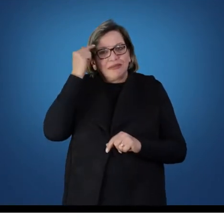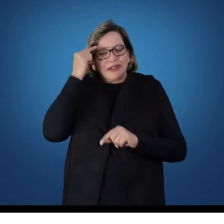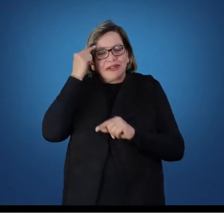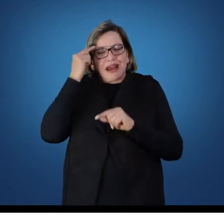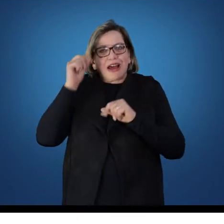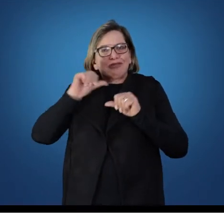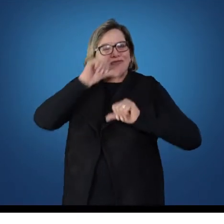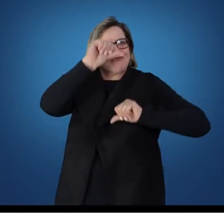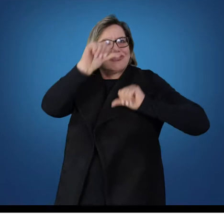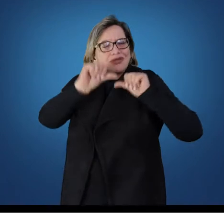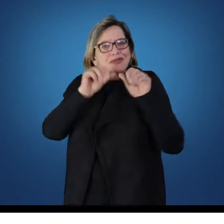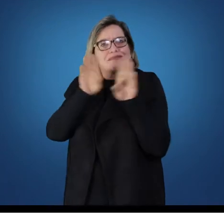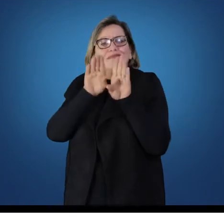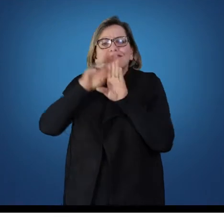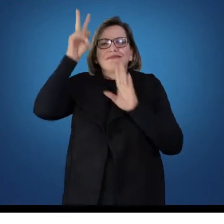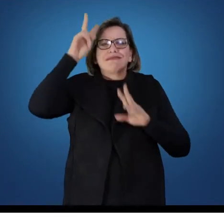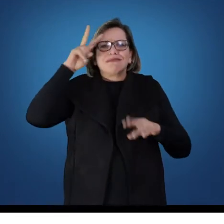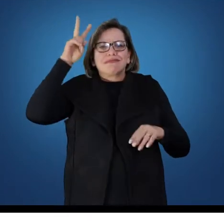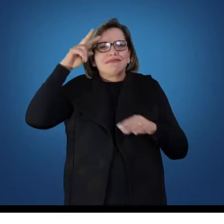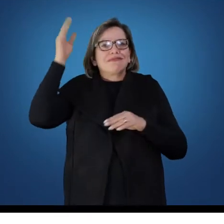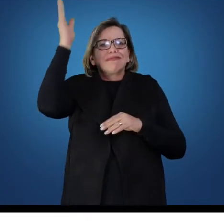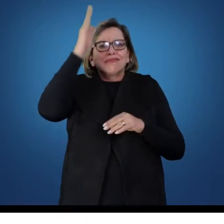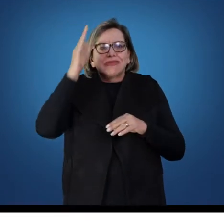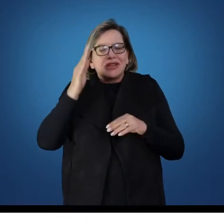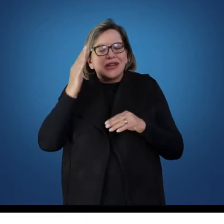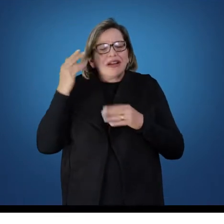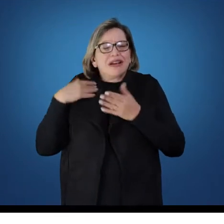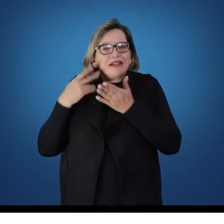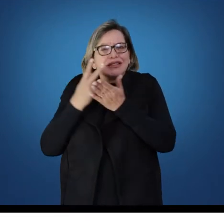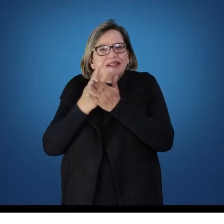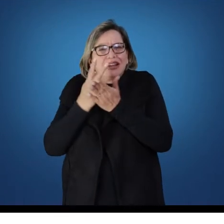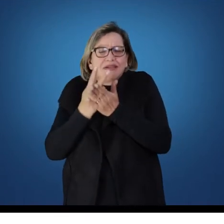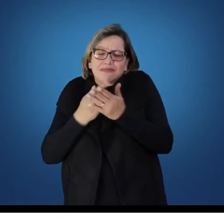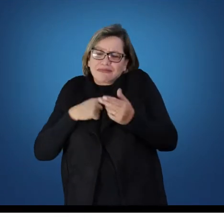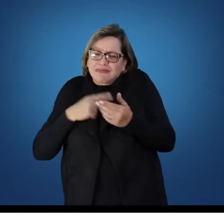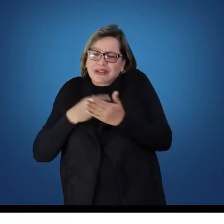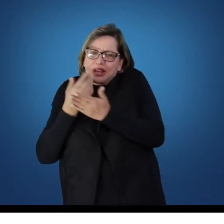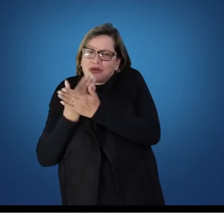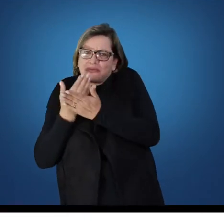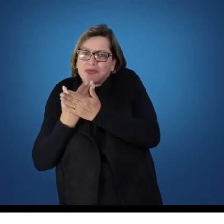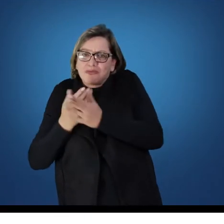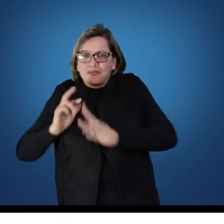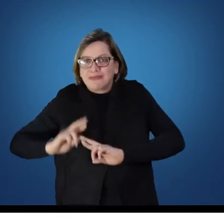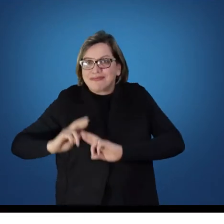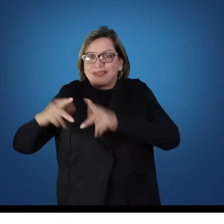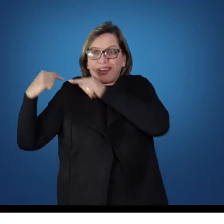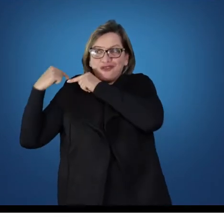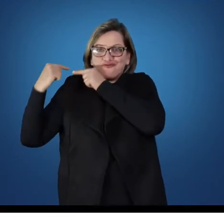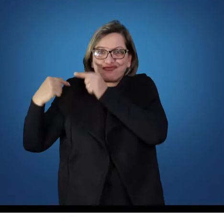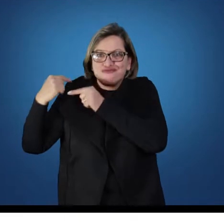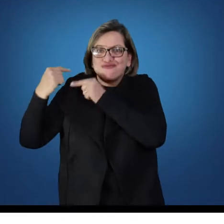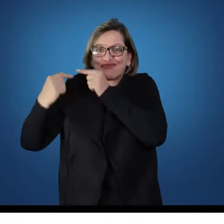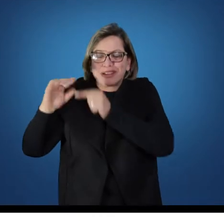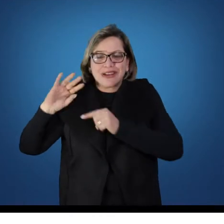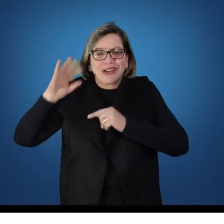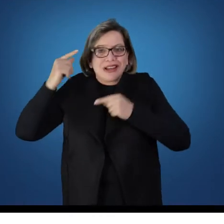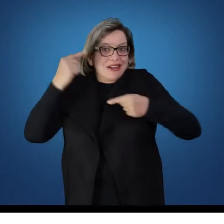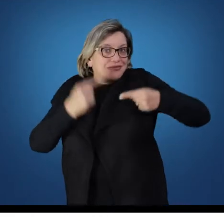Brasil, cada contexto histórico vai nos remeter um tipo de estudo e um tipo de política pública aplicada a esse momento